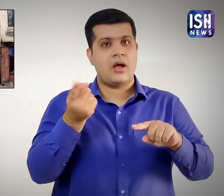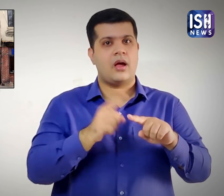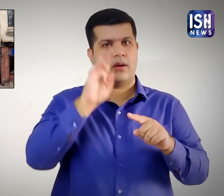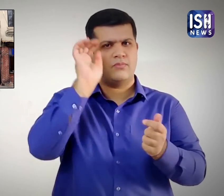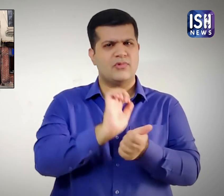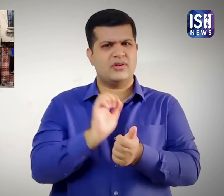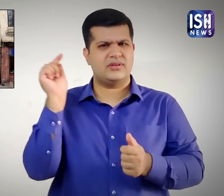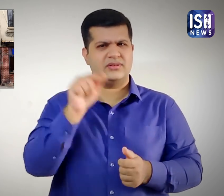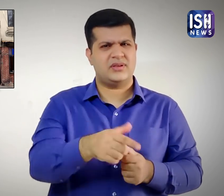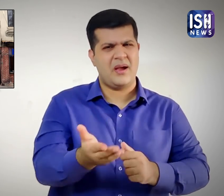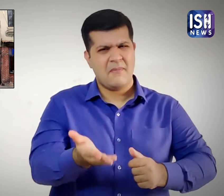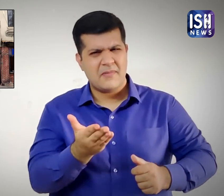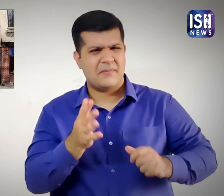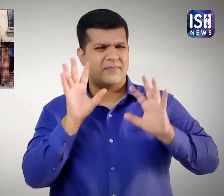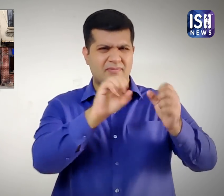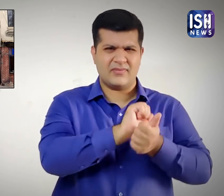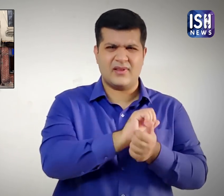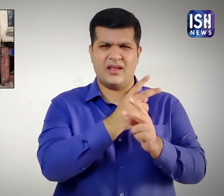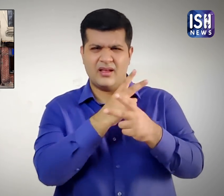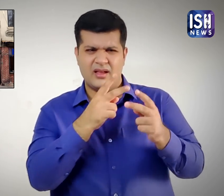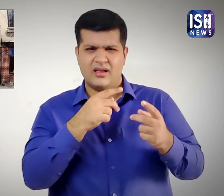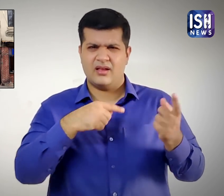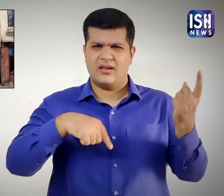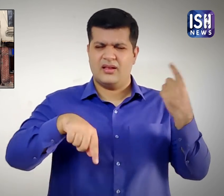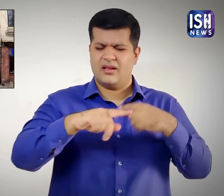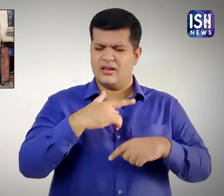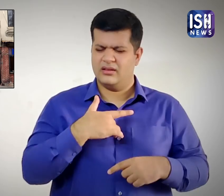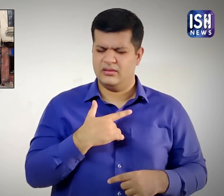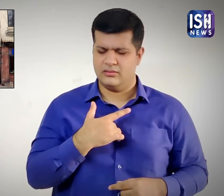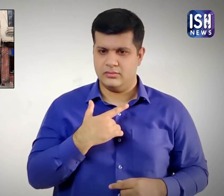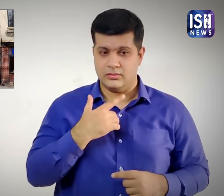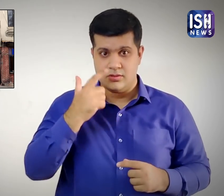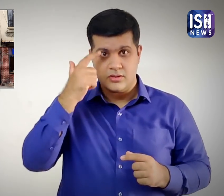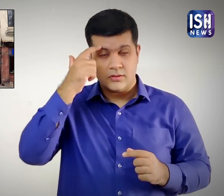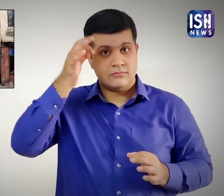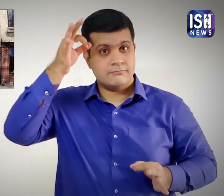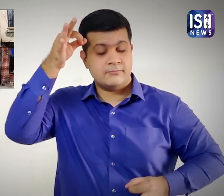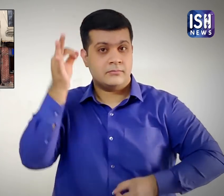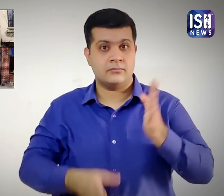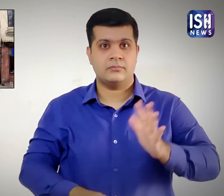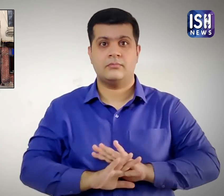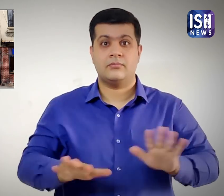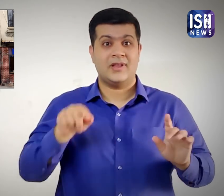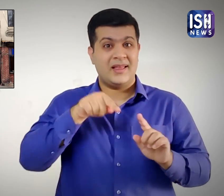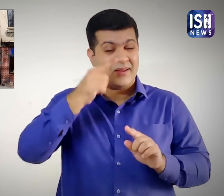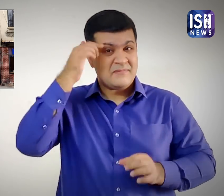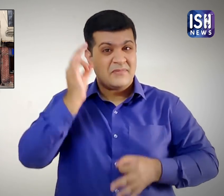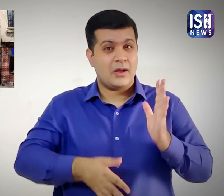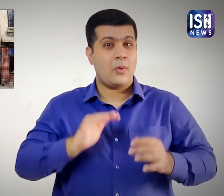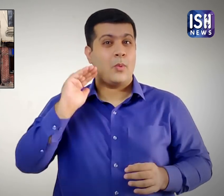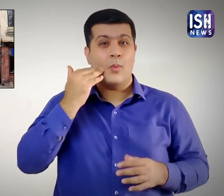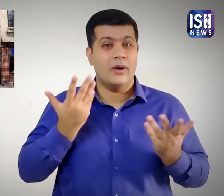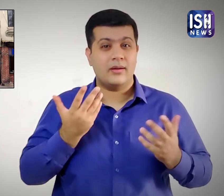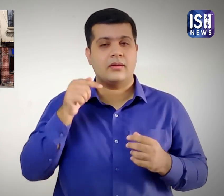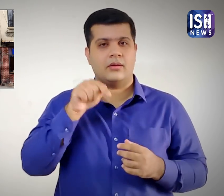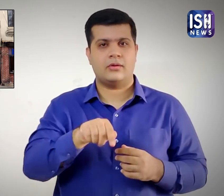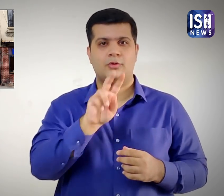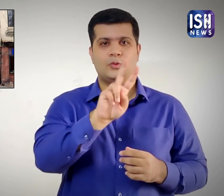पुलीस अकसर लोगों को परेशान करती थी। 28 जून 1971 को दैनिक अत्यचारों से